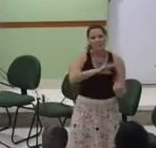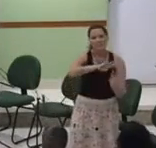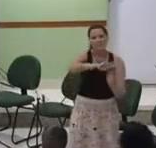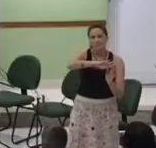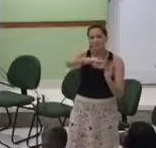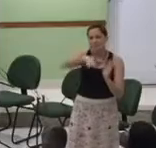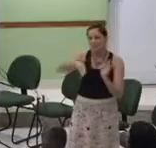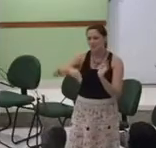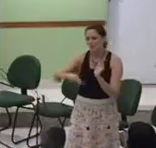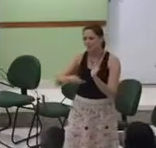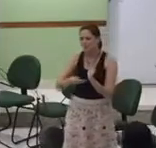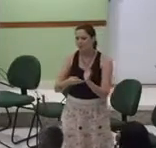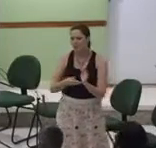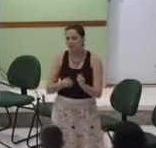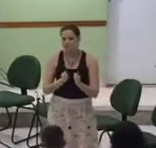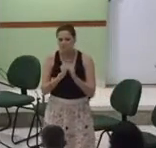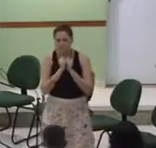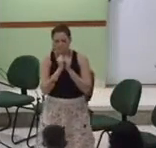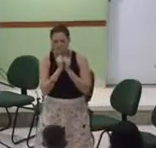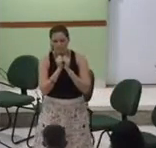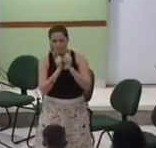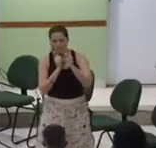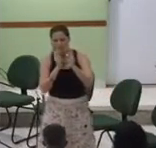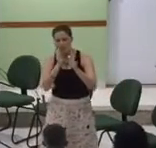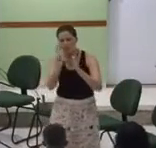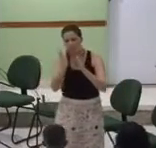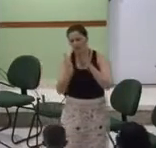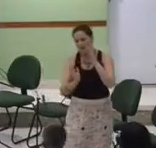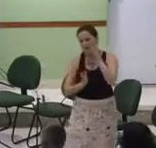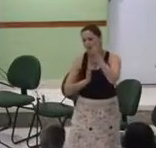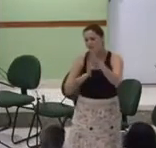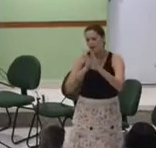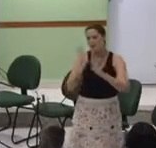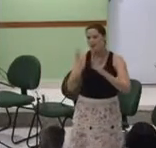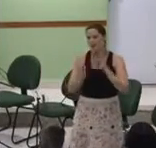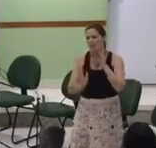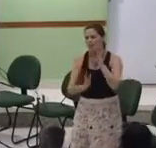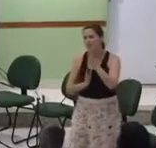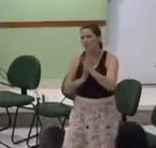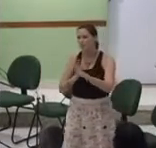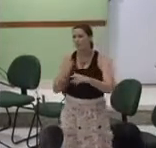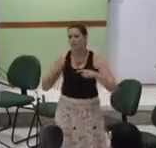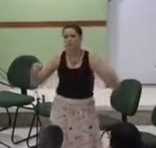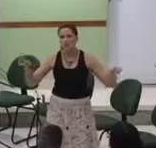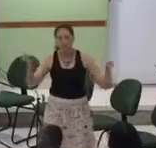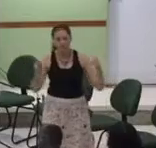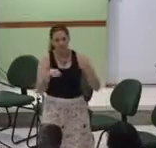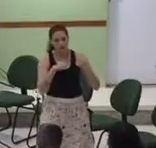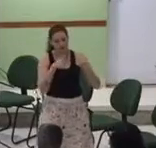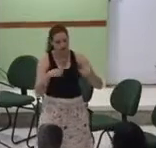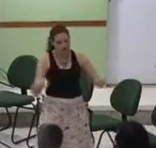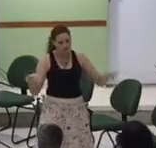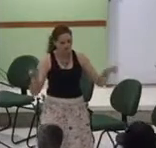Tudo o que eu disser Um hino de louvor